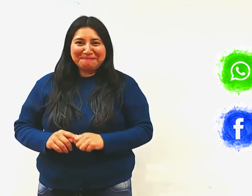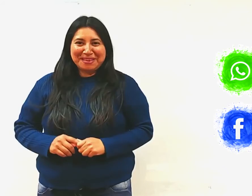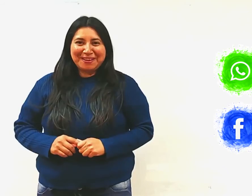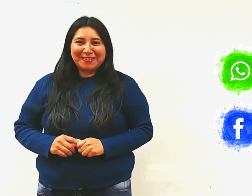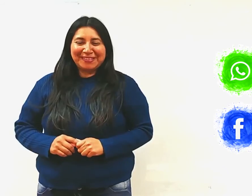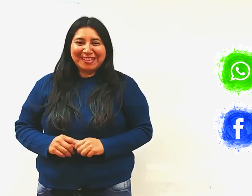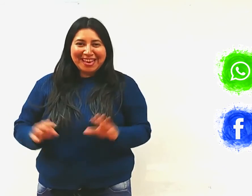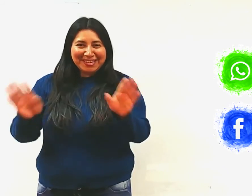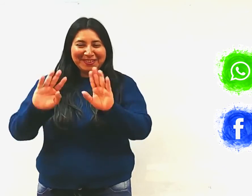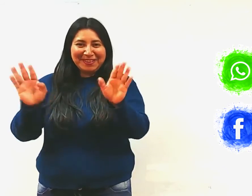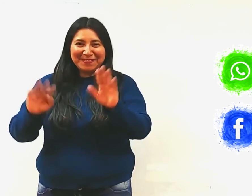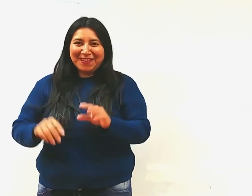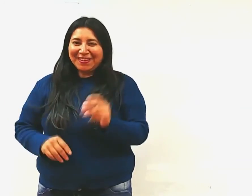amigos. ¡Nos vemos!